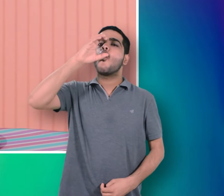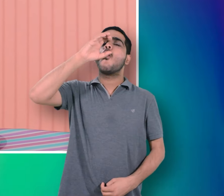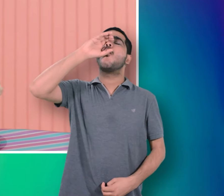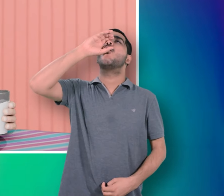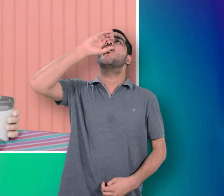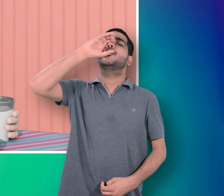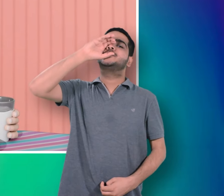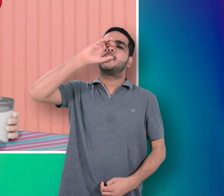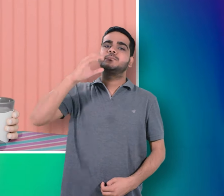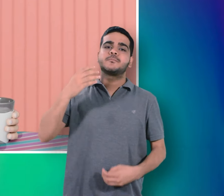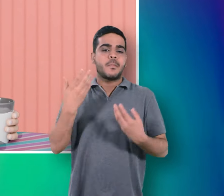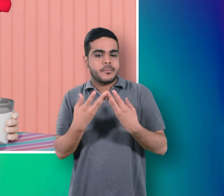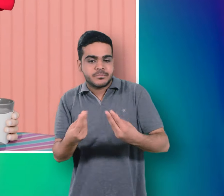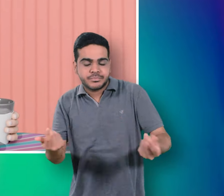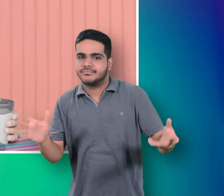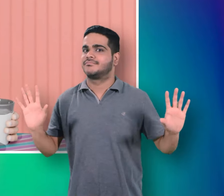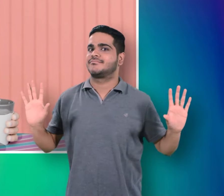सारा पी रही